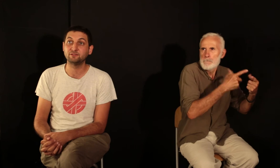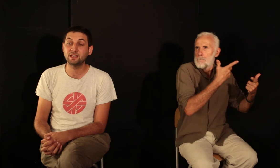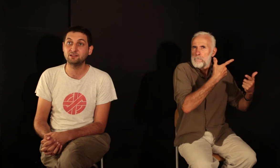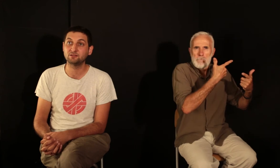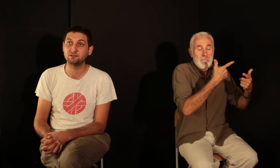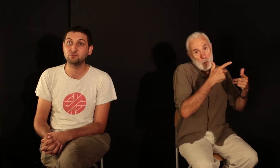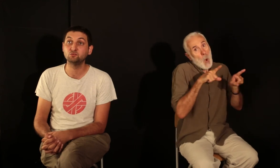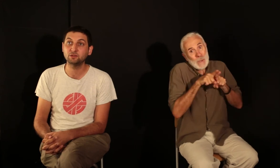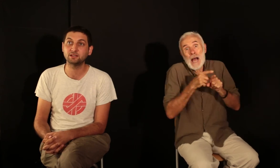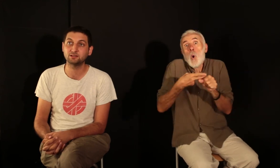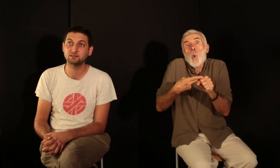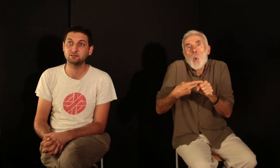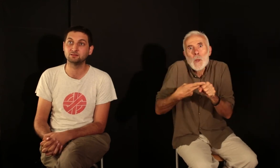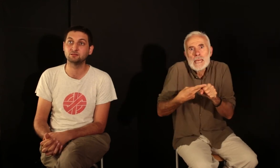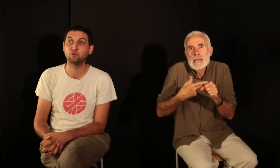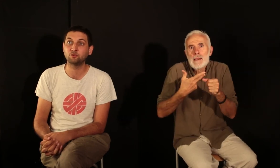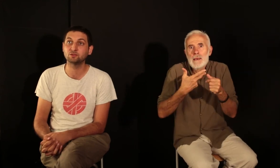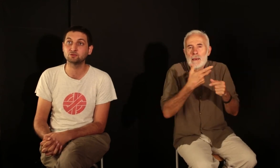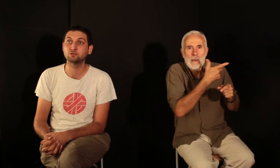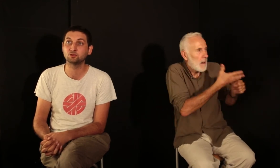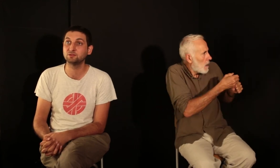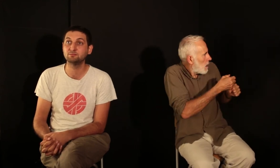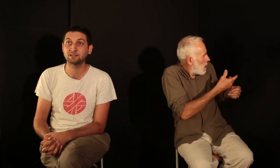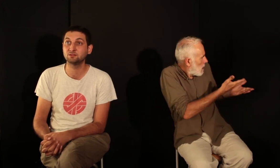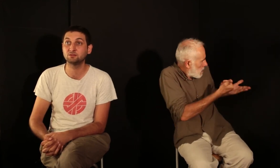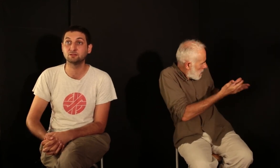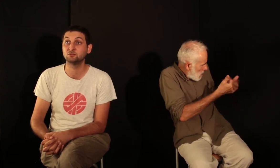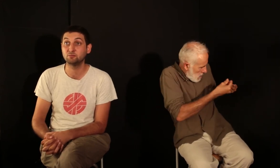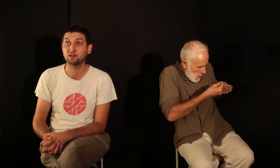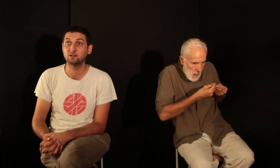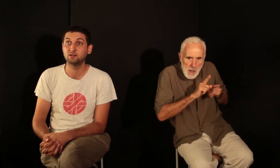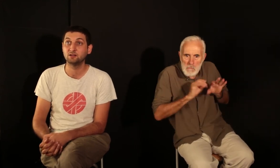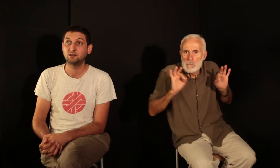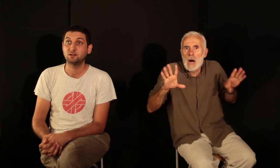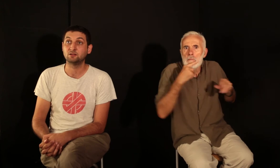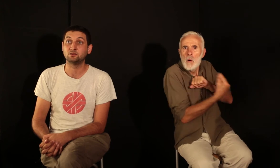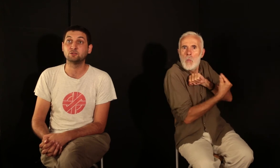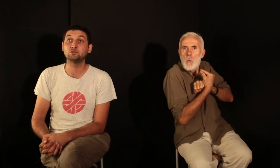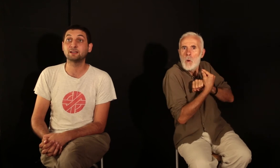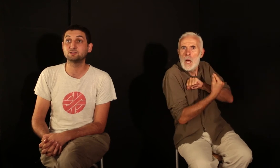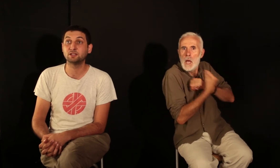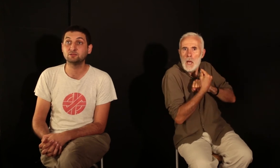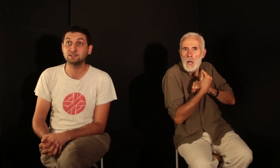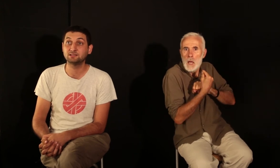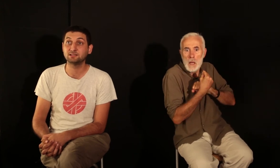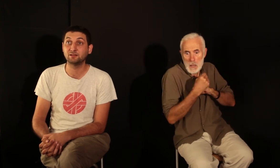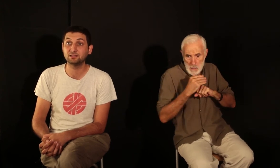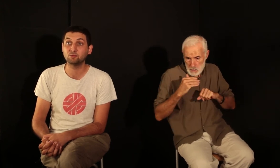viennent nous nourrir en France, aujourd'hui, maintenant, demain. Sur la question de la justice, évidemment.